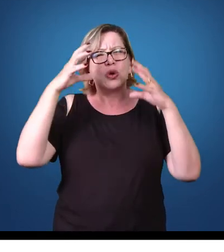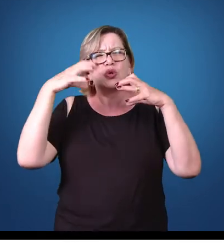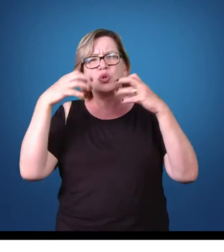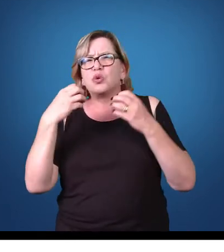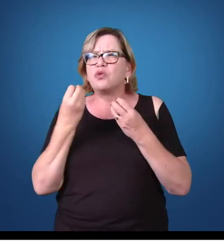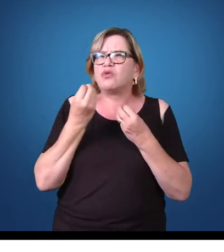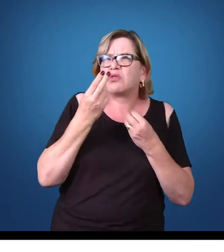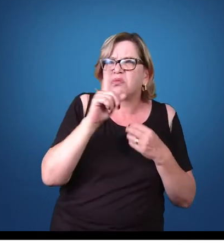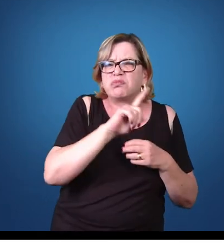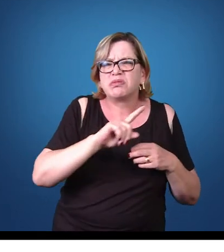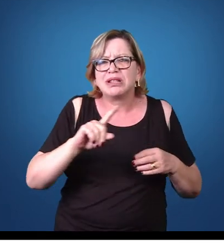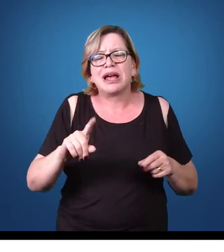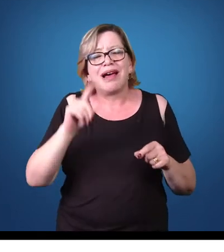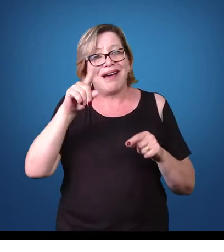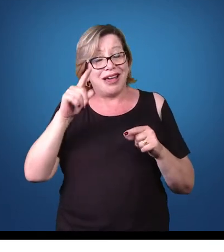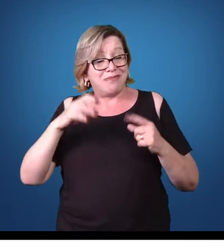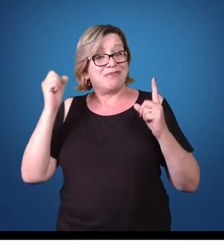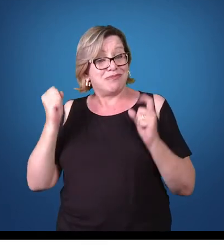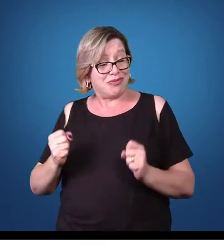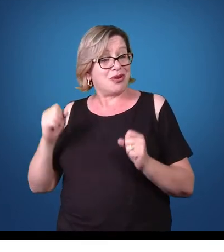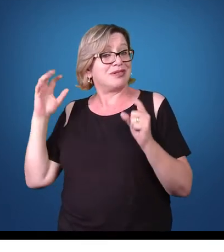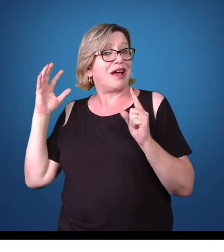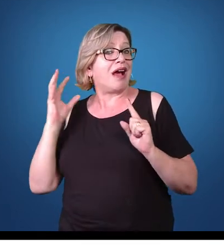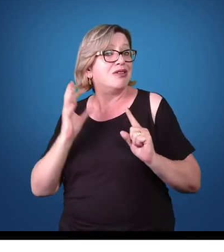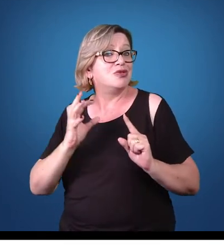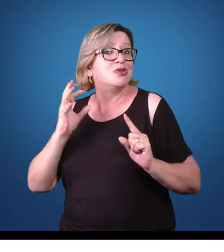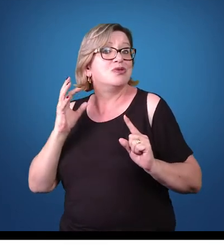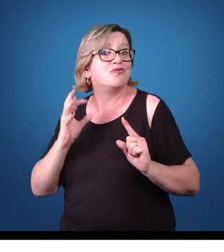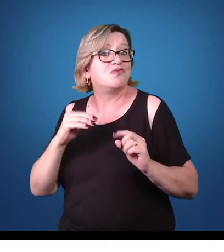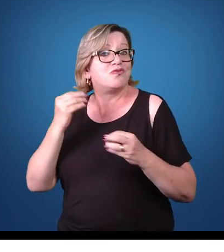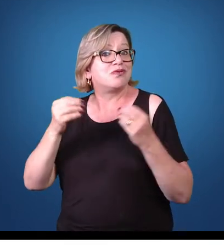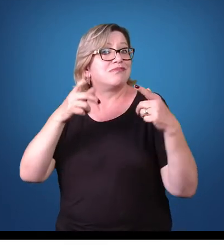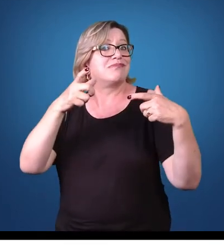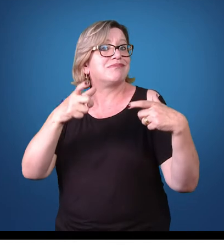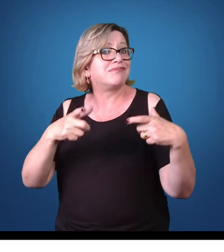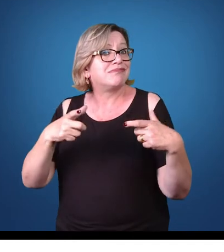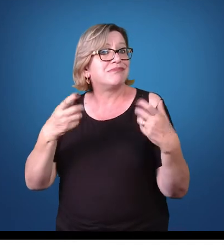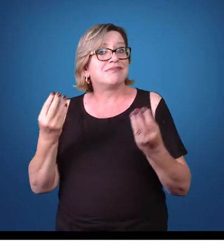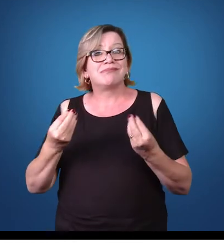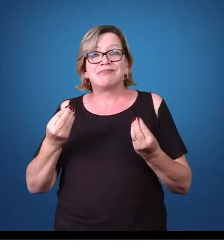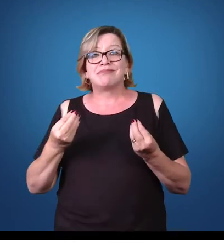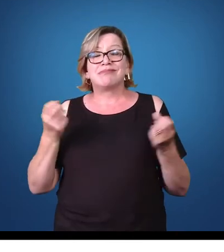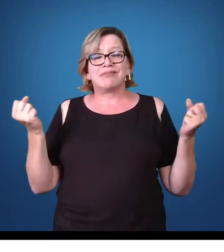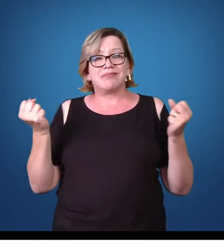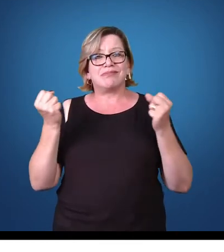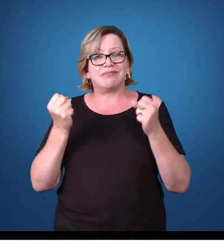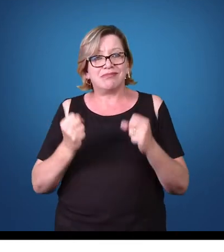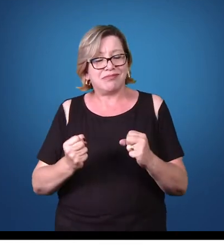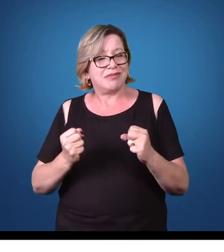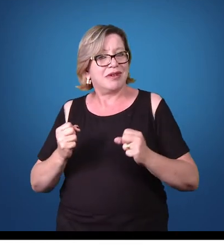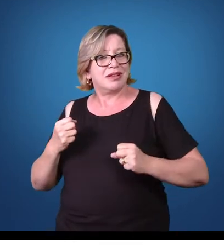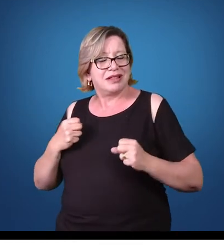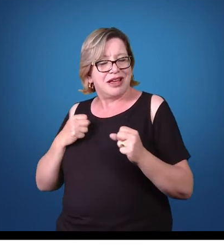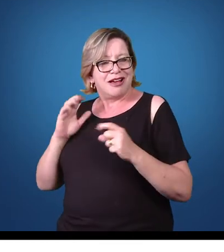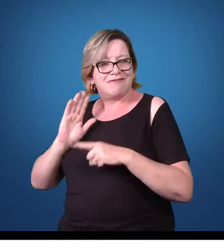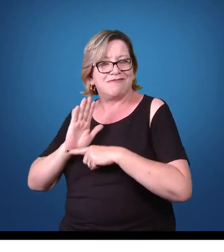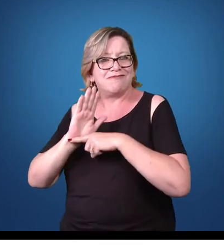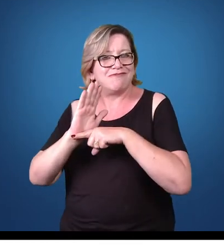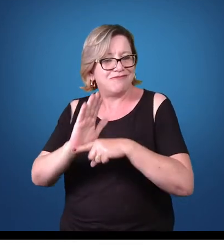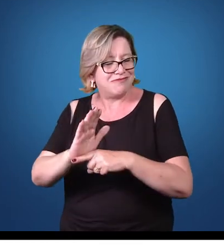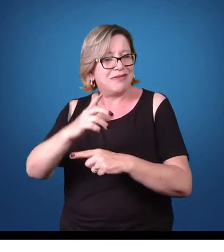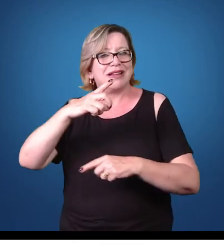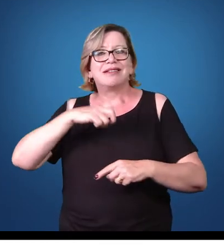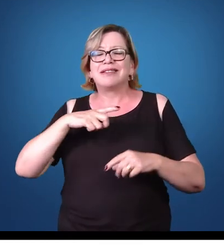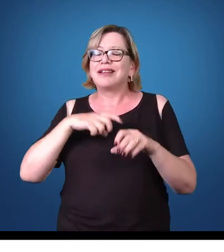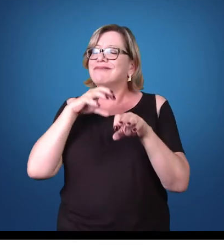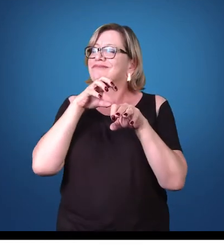precipitação, são fatores que podem influenciar em um determinado local, que pode favorecer ou não a presença